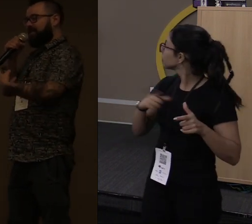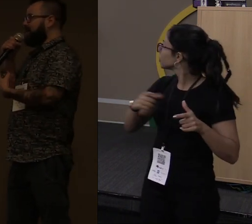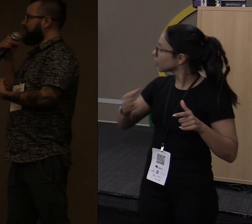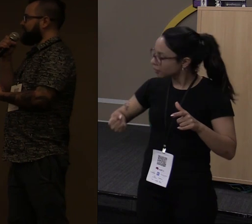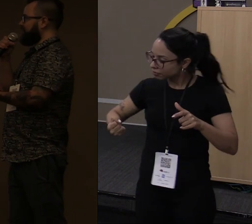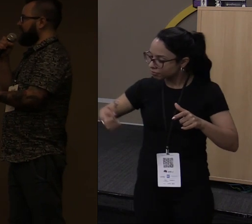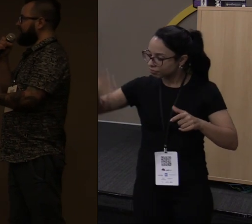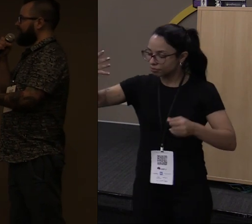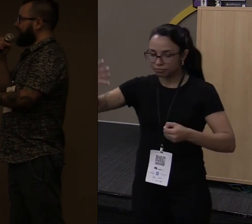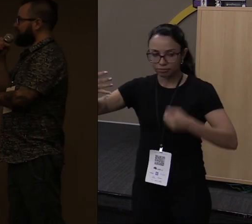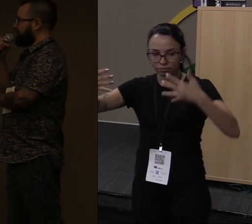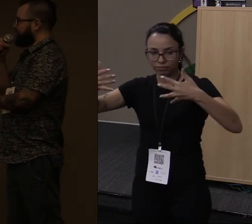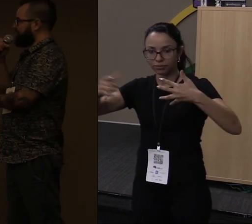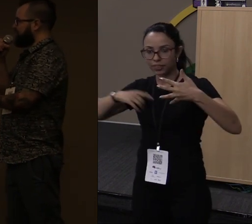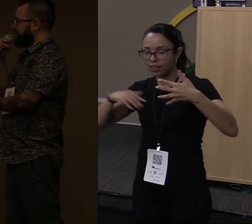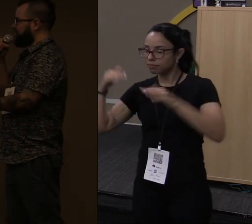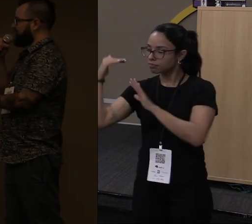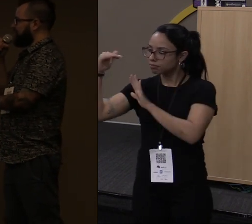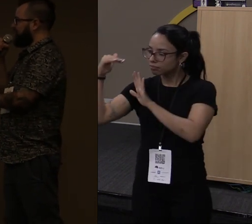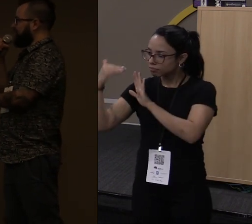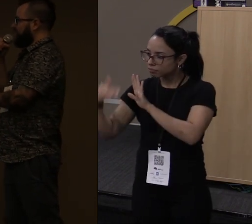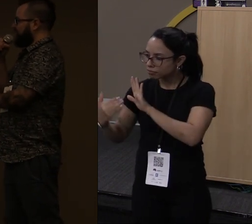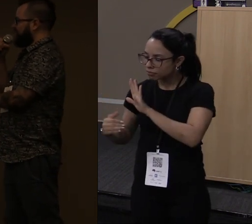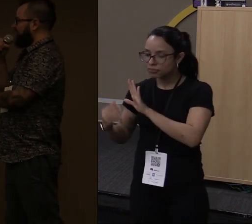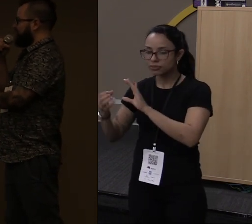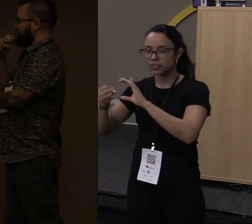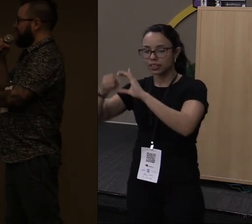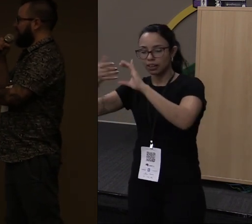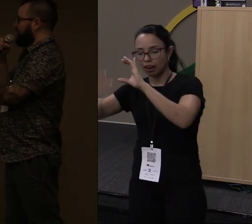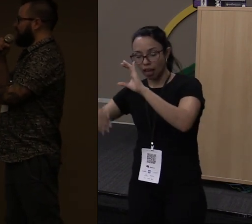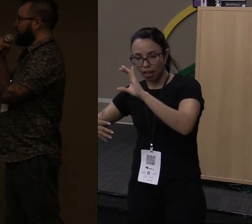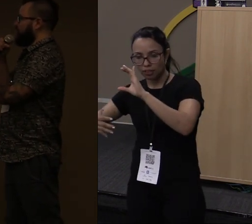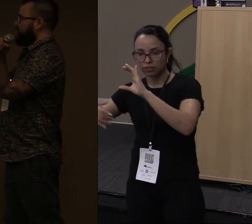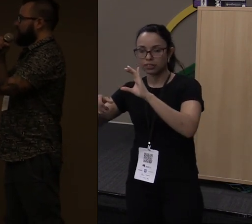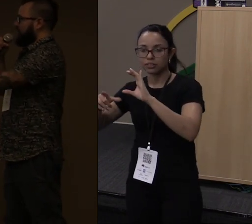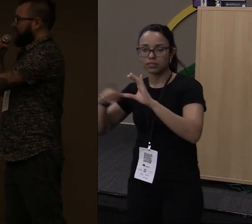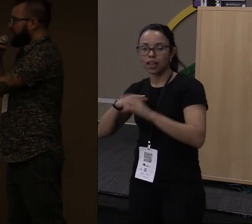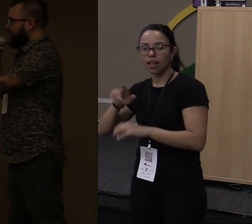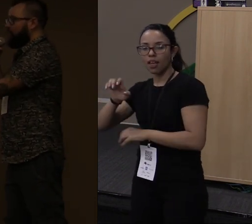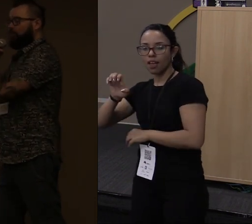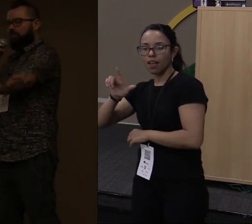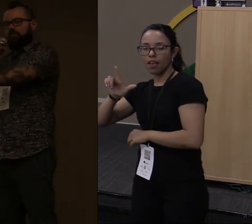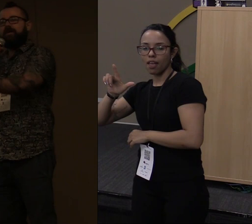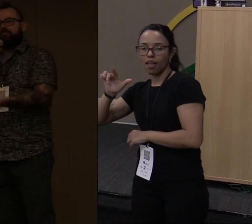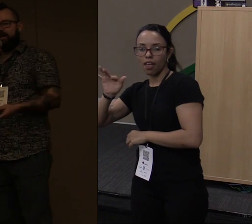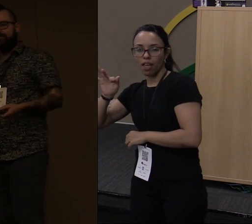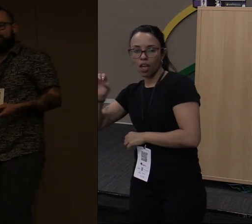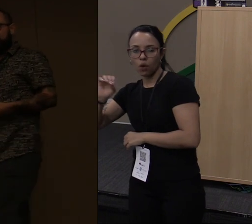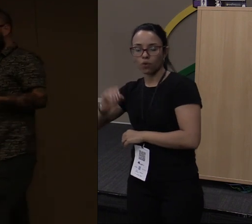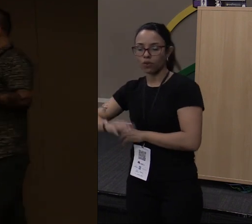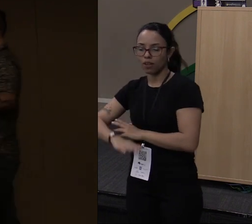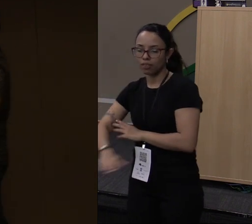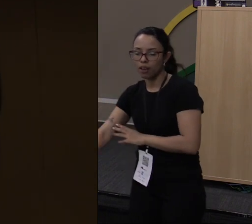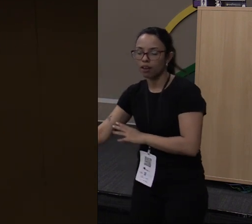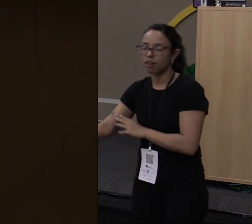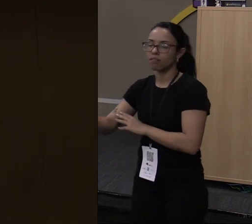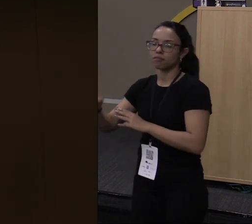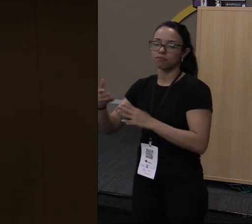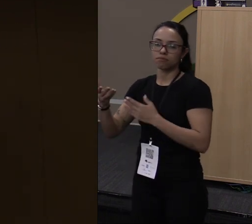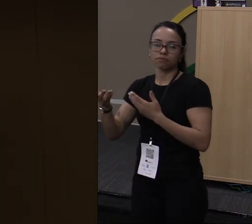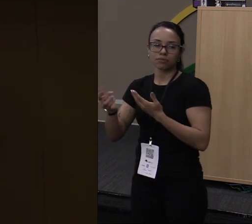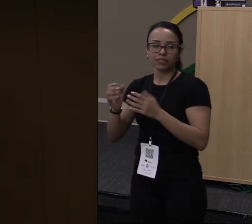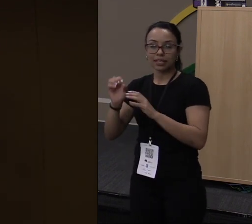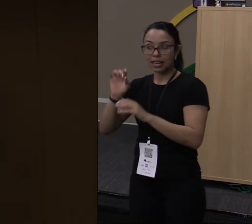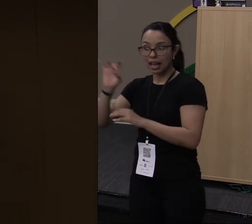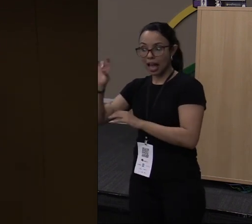que eles têm classes. Então você tem as classes, elfo, anão e por aí vai. E cada classe